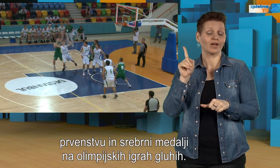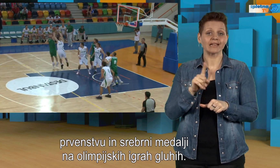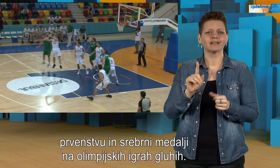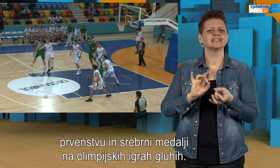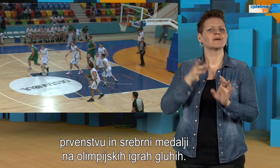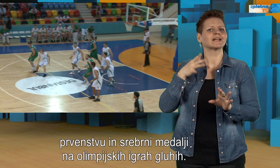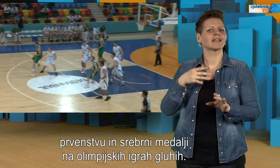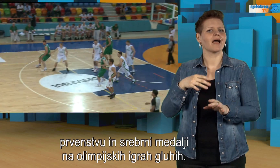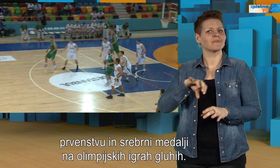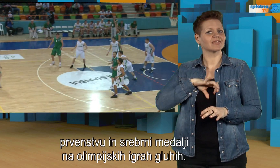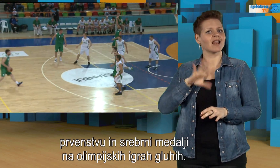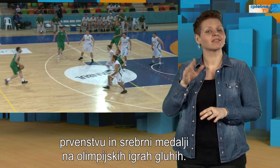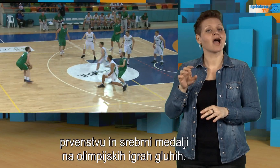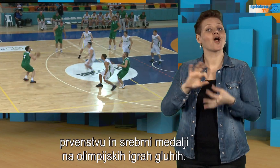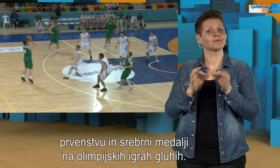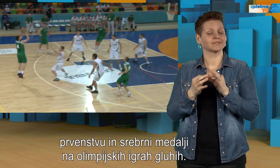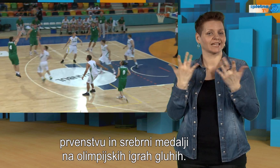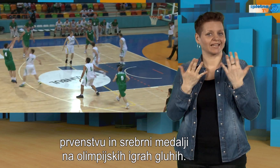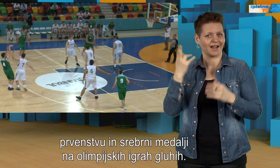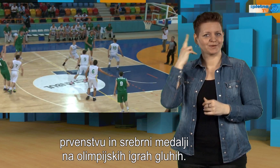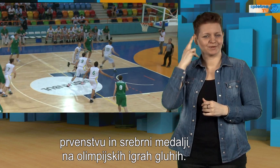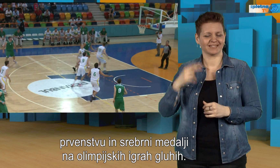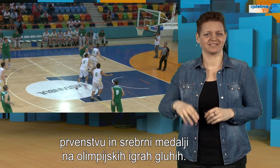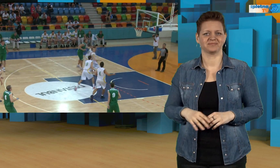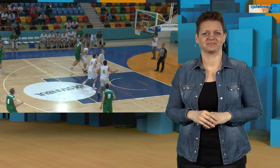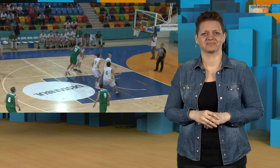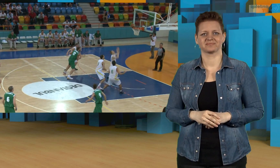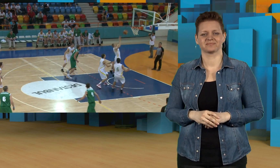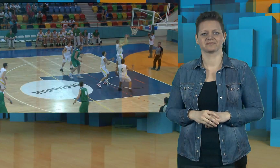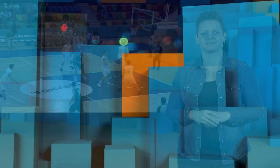in srebrni medalji na olimpijskih igrah gluhih.